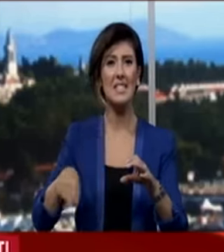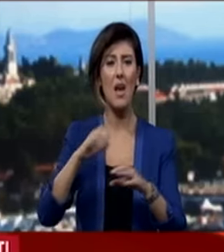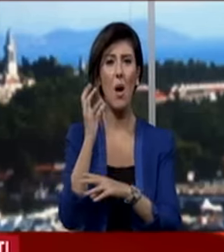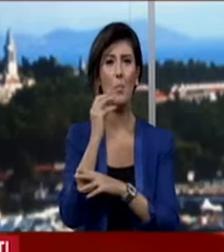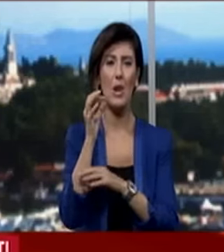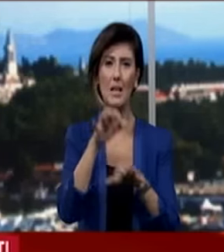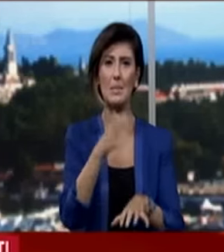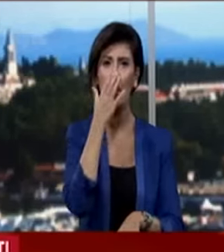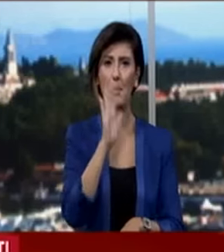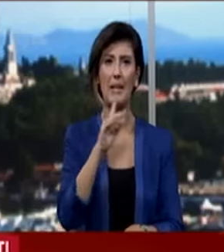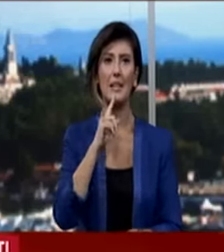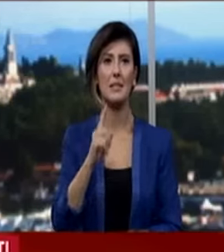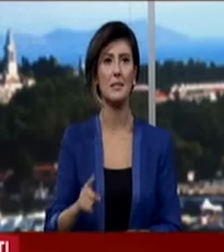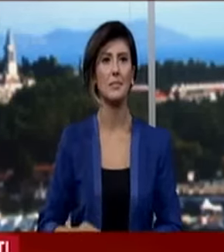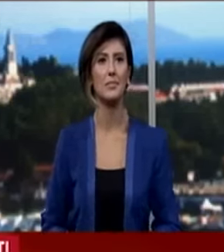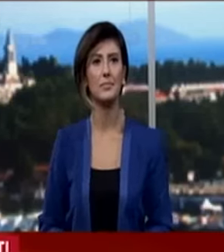ambulans bekletildi.